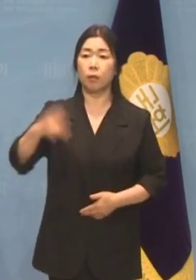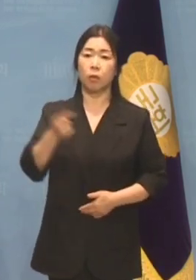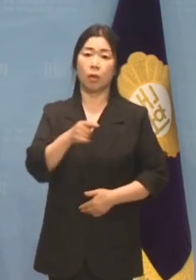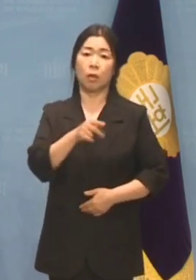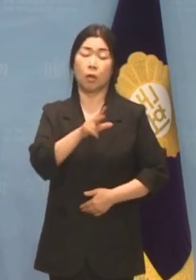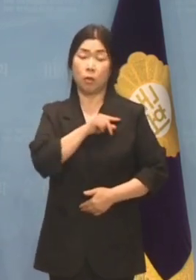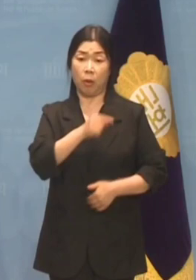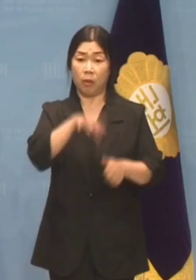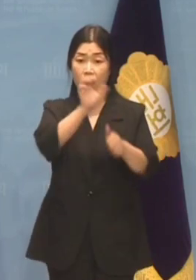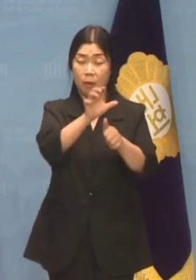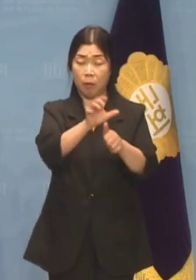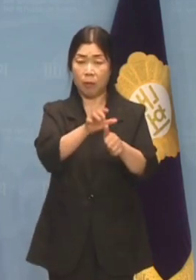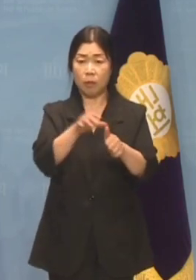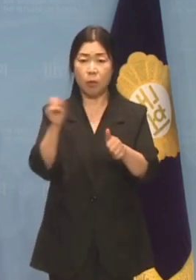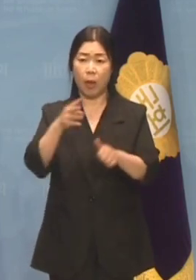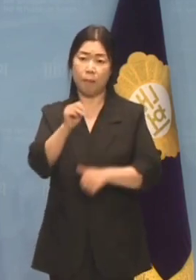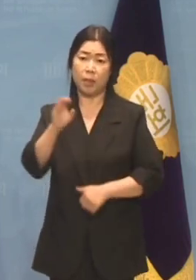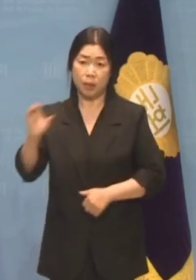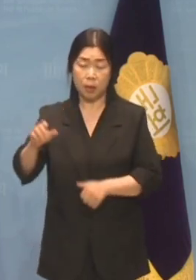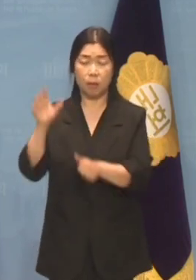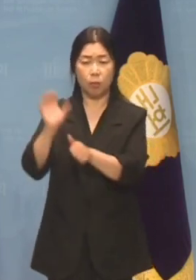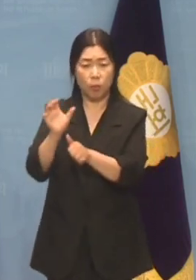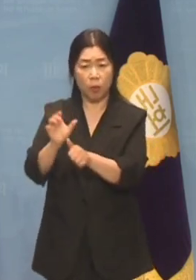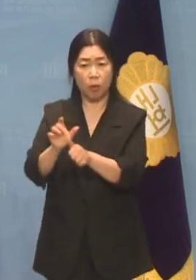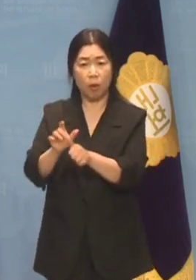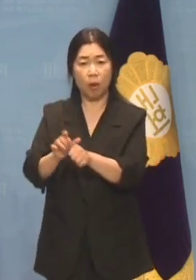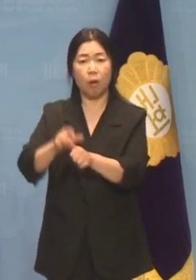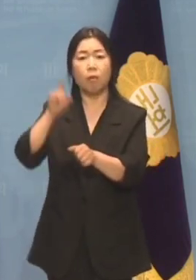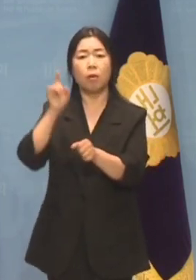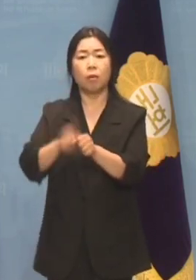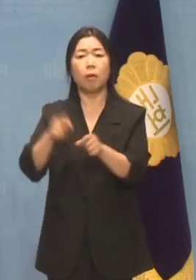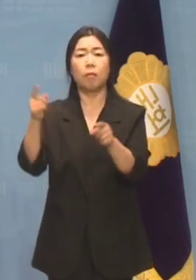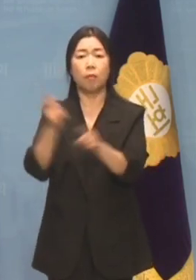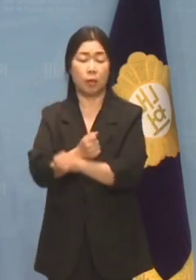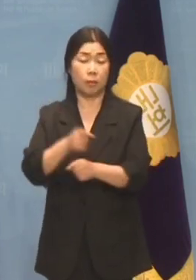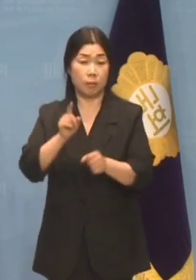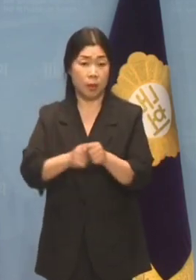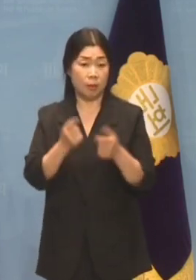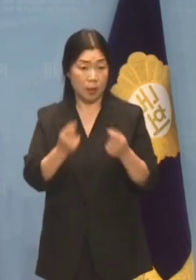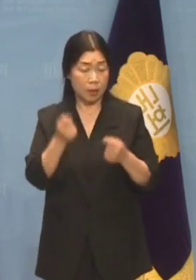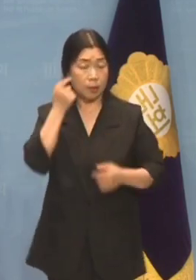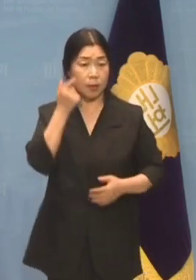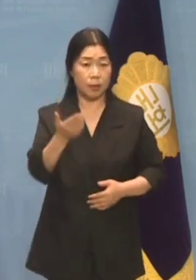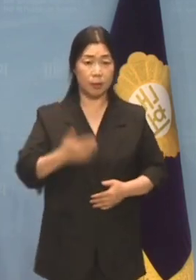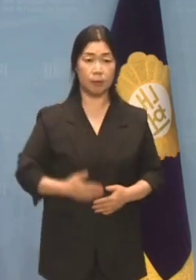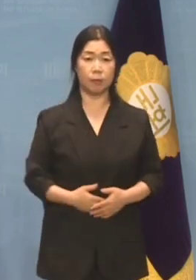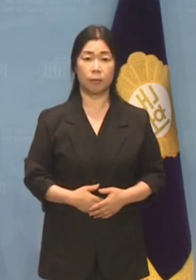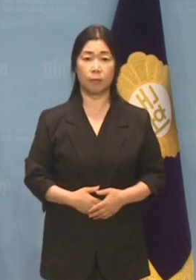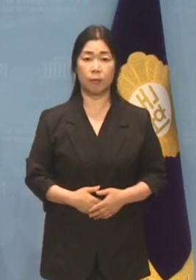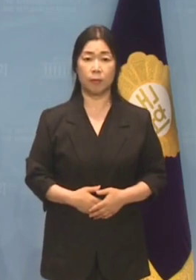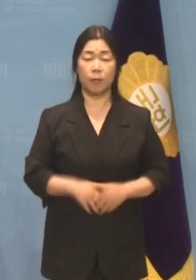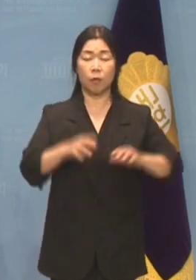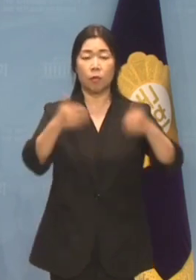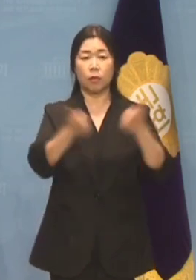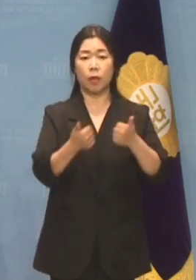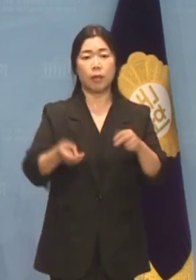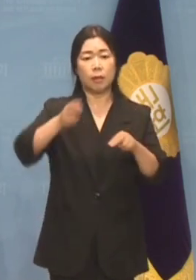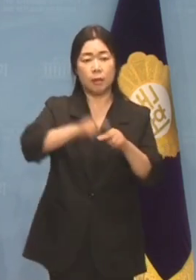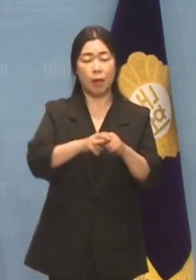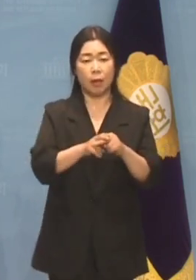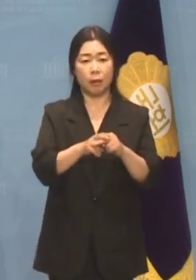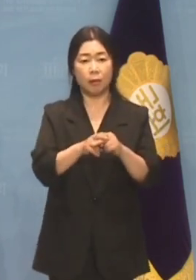본질적인 목표 아닙니까? 또한 이번 일을 기화로 국회의 인사청문제도를